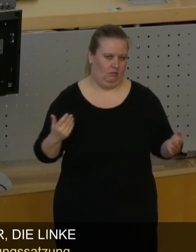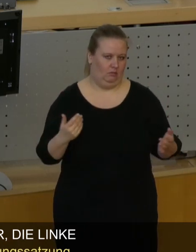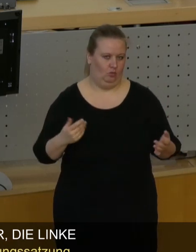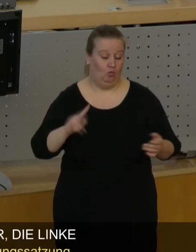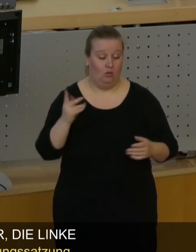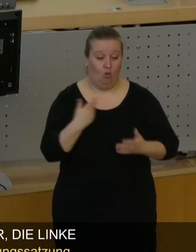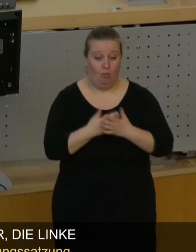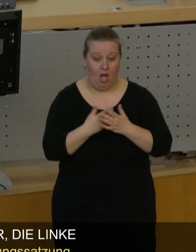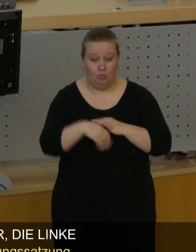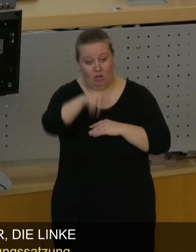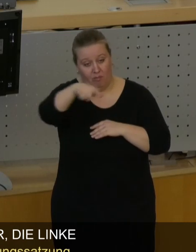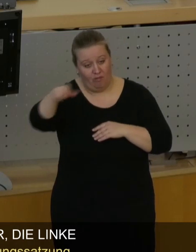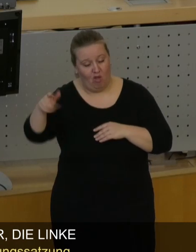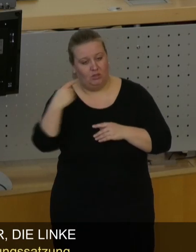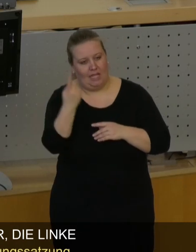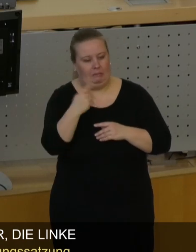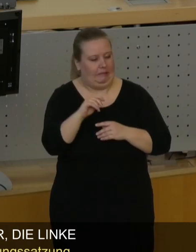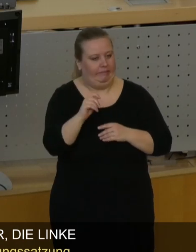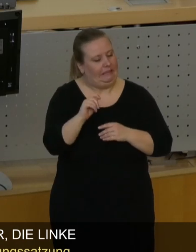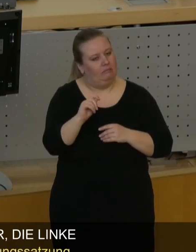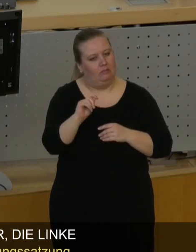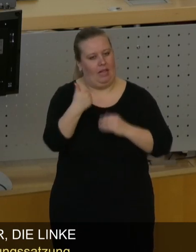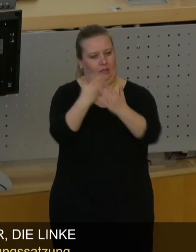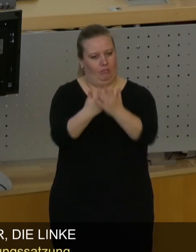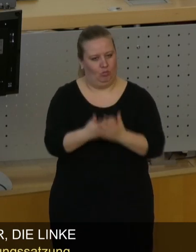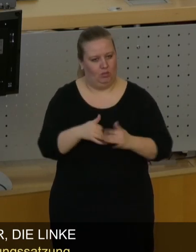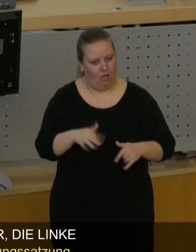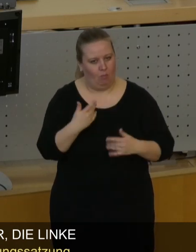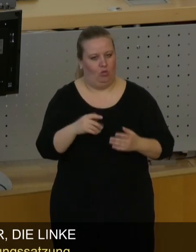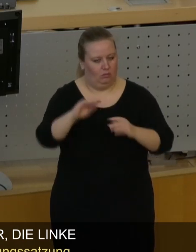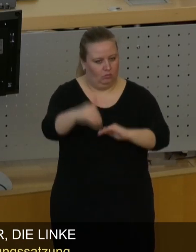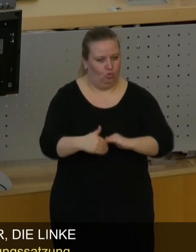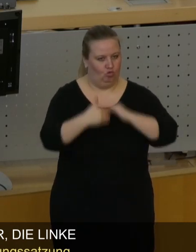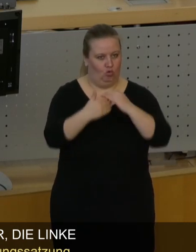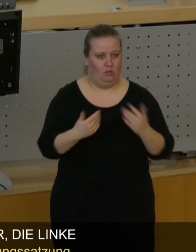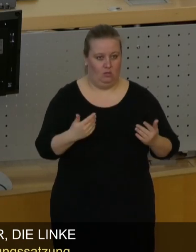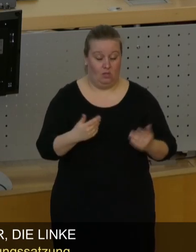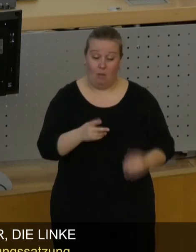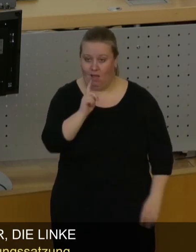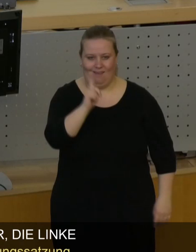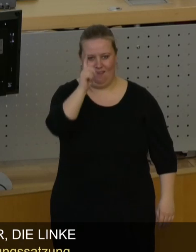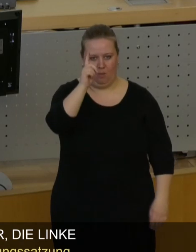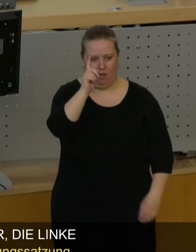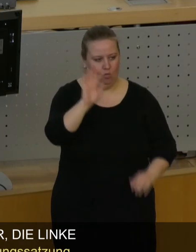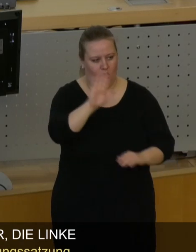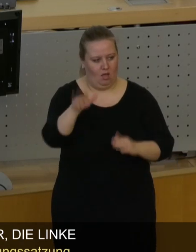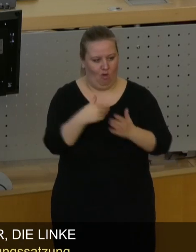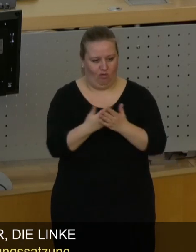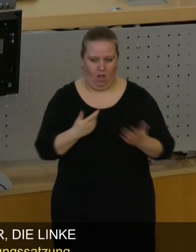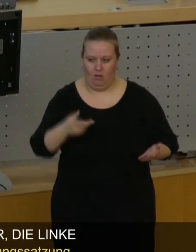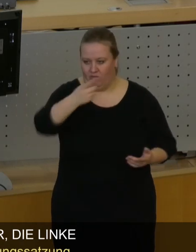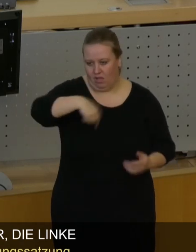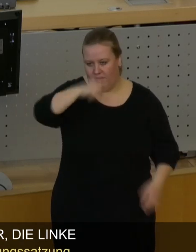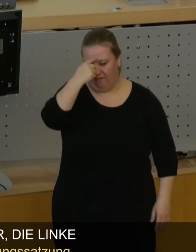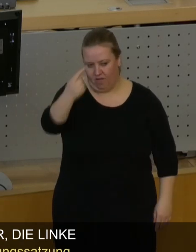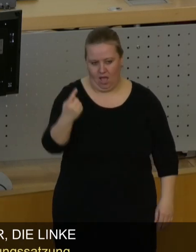unterrepräsentierte Bevölkerungsgruppen vielleicht zu aktivieren. Aber das ist auch eine Aufgabe. Denn wir wissen alle,